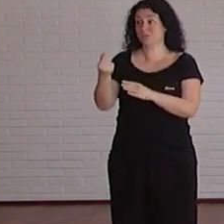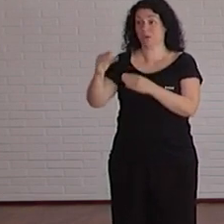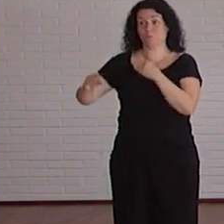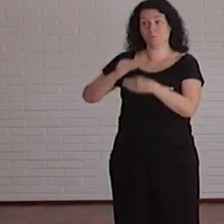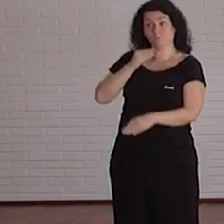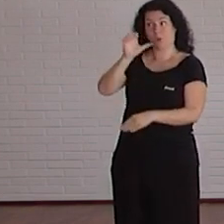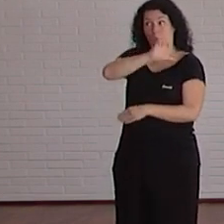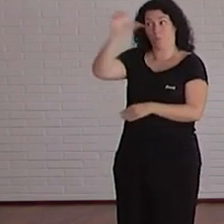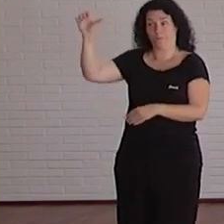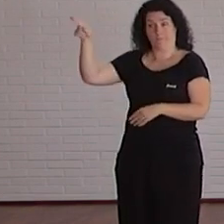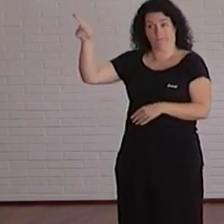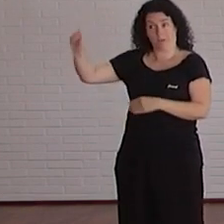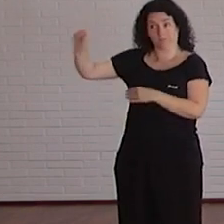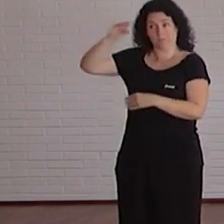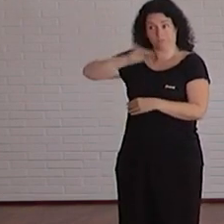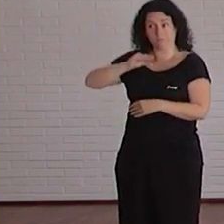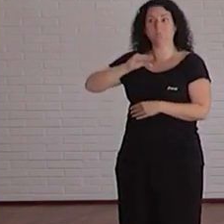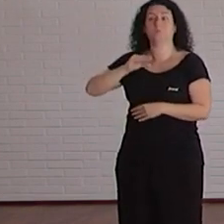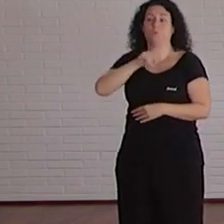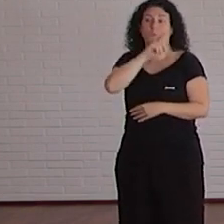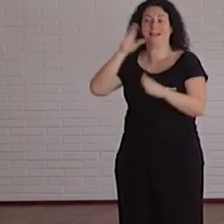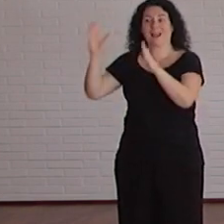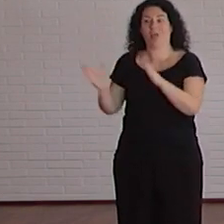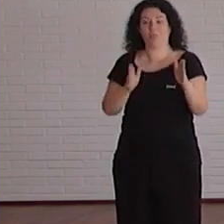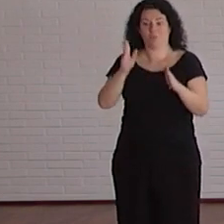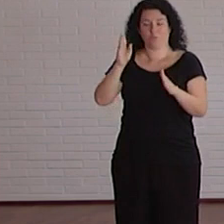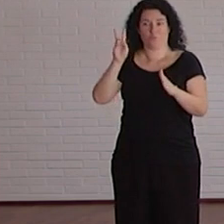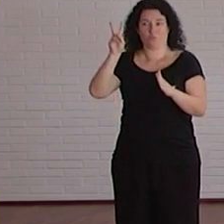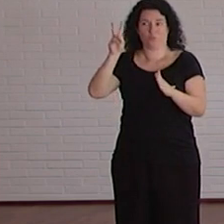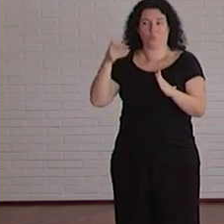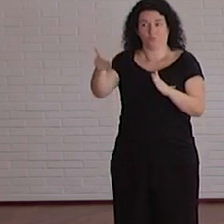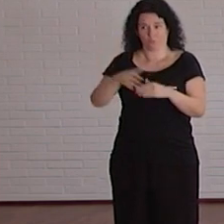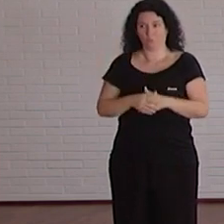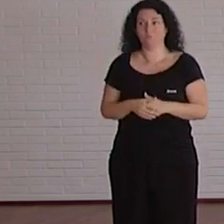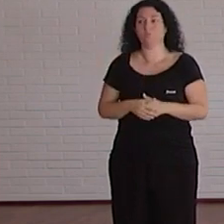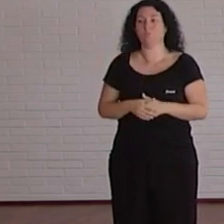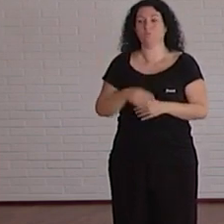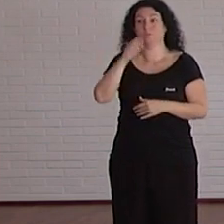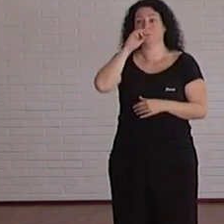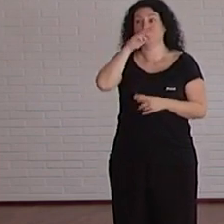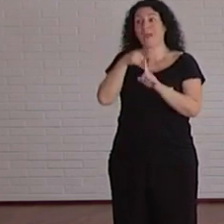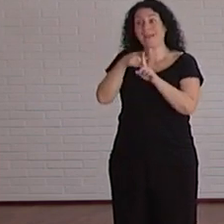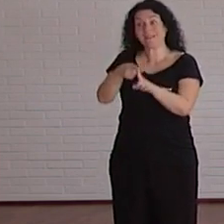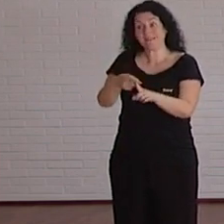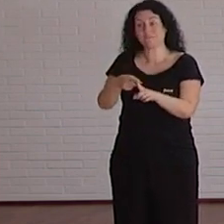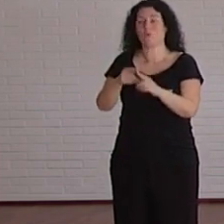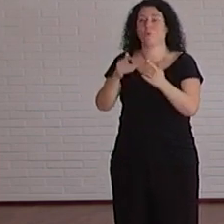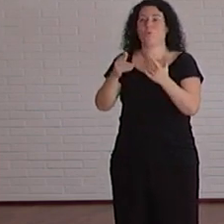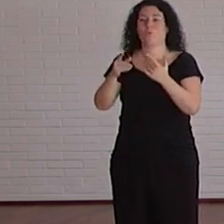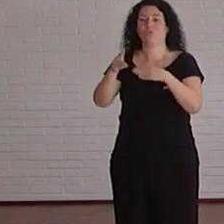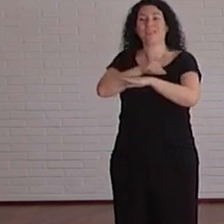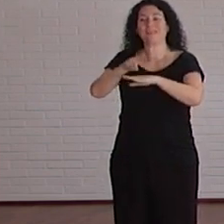la Unión Europea a través de los fondos Next Generation y tiene la finalidad de reducir la rucha digital del estudiantado.